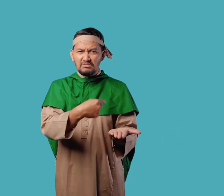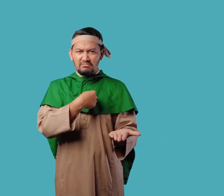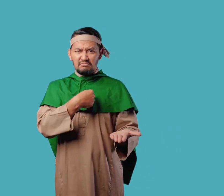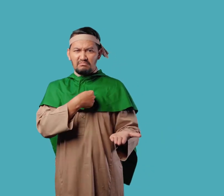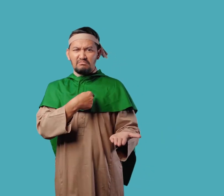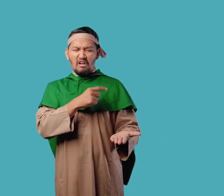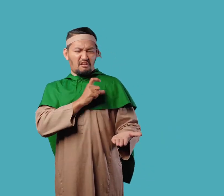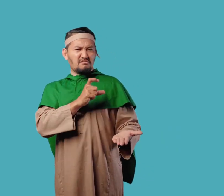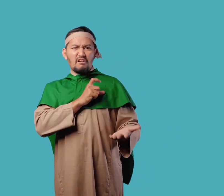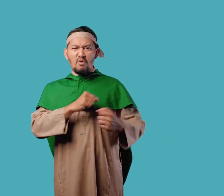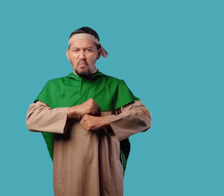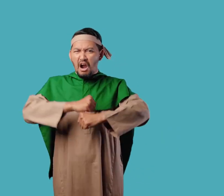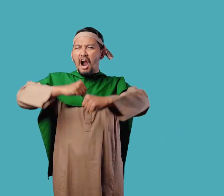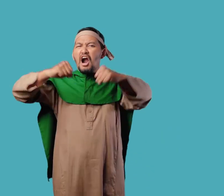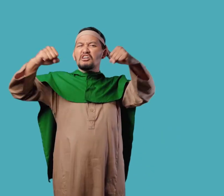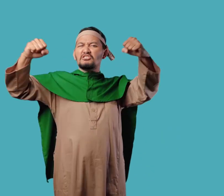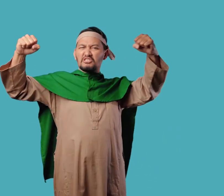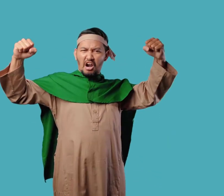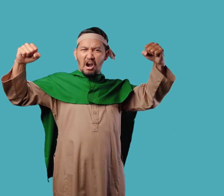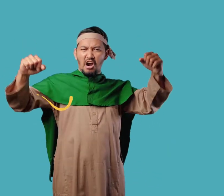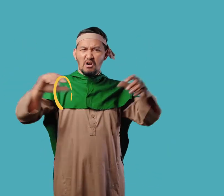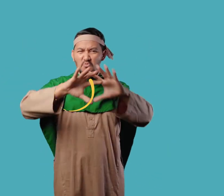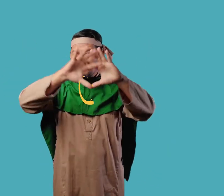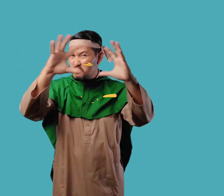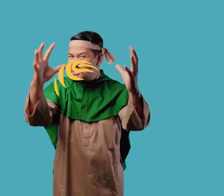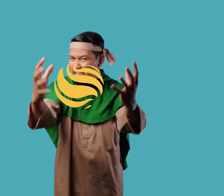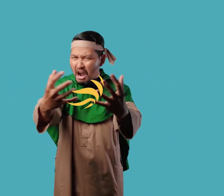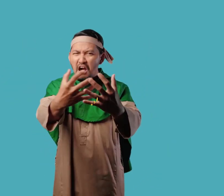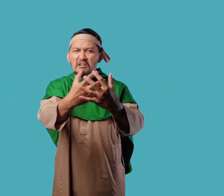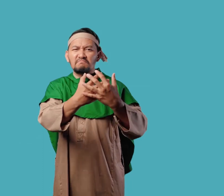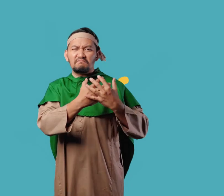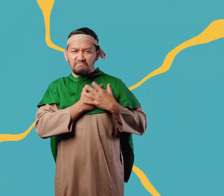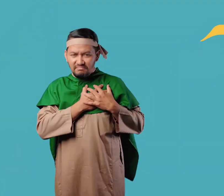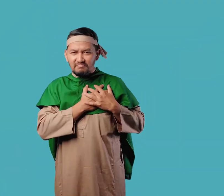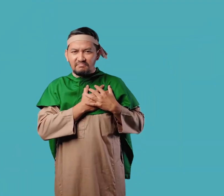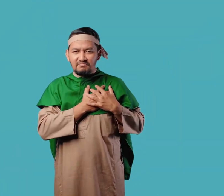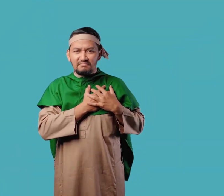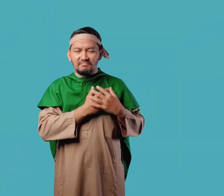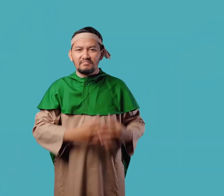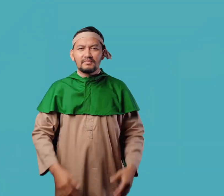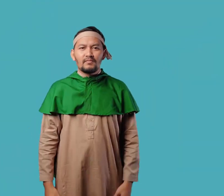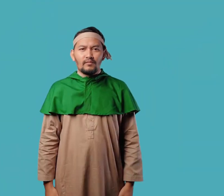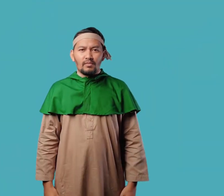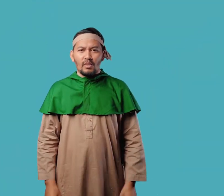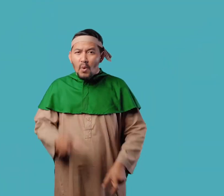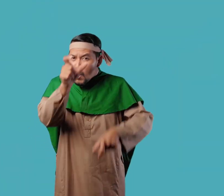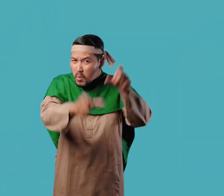Perubahan ini tujuannya adalah untuk kekayaan, kekuasaan, dan hal-hal duniawi lainnya